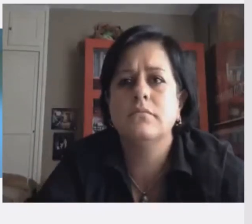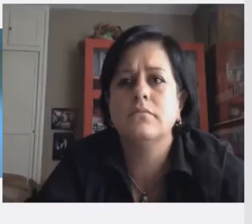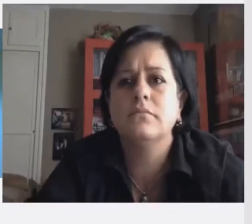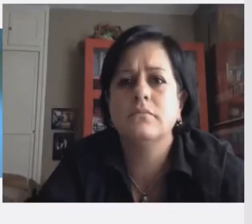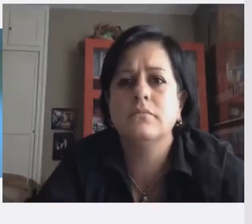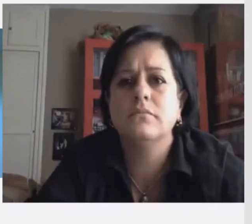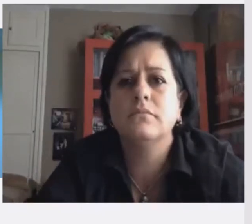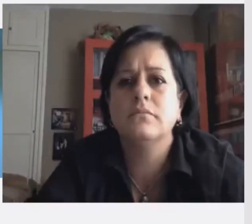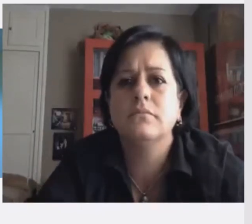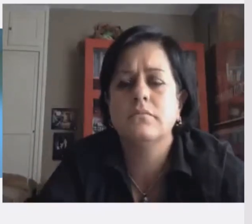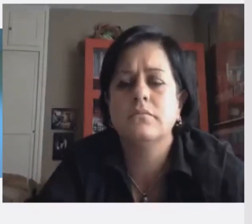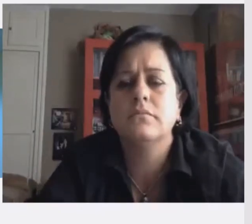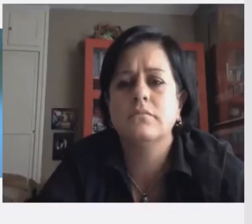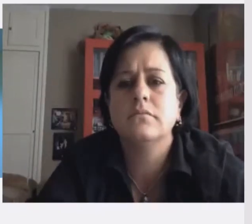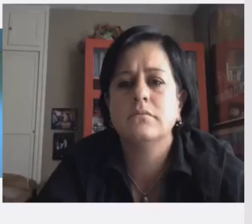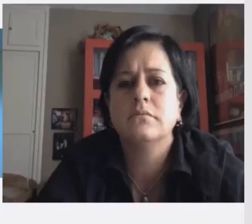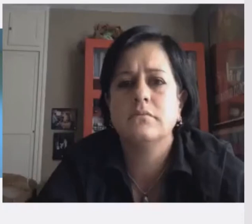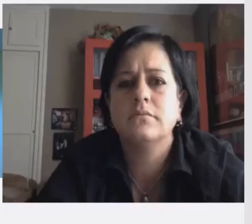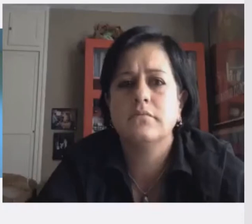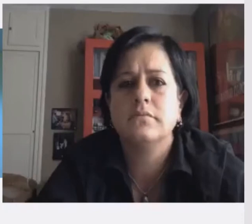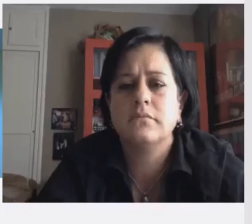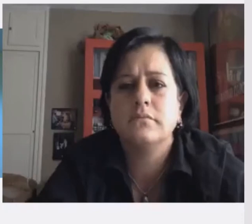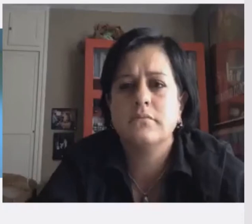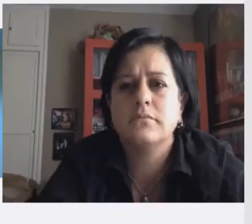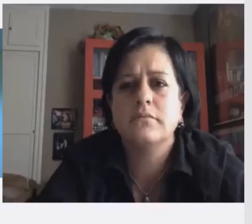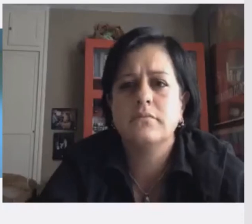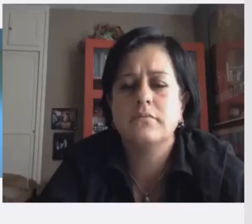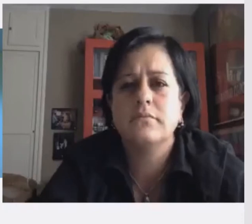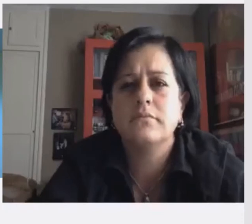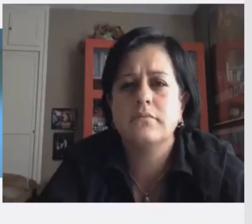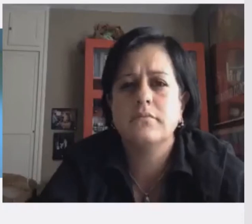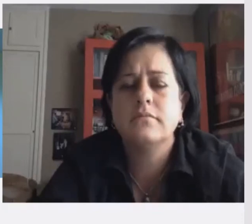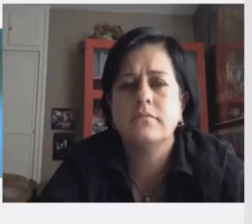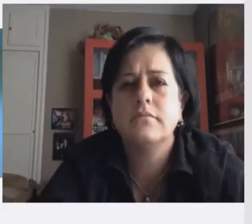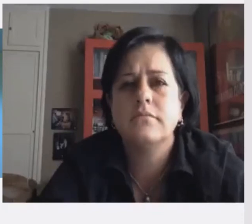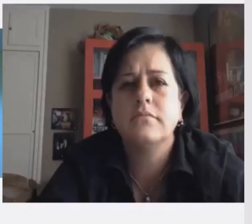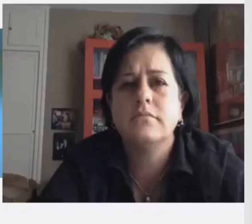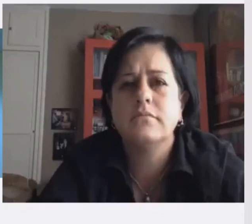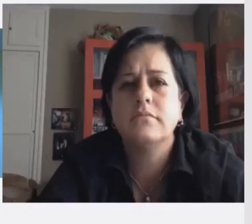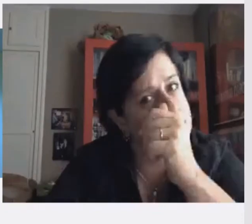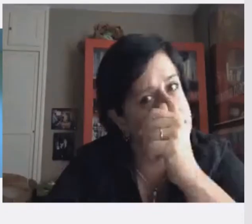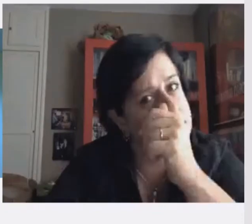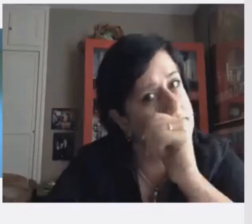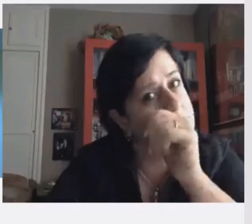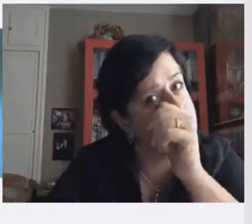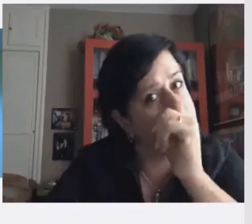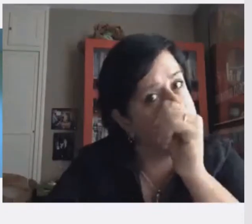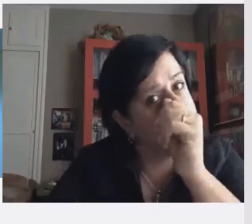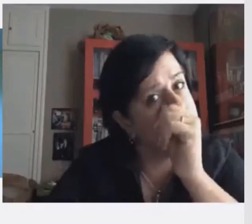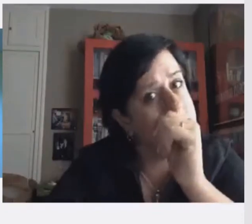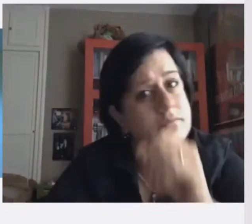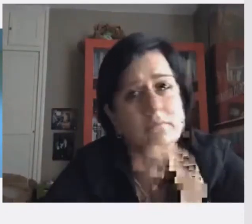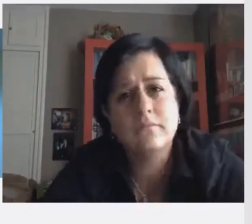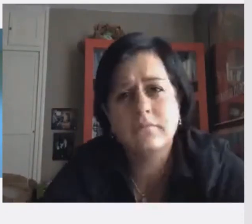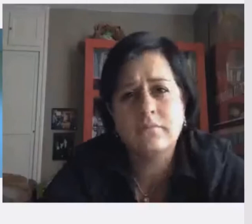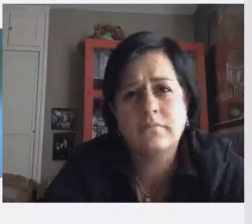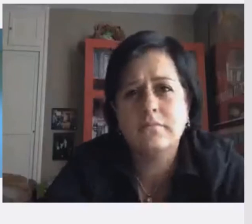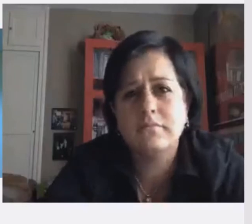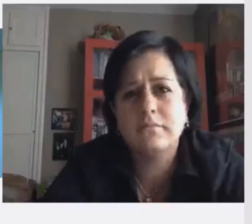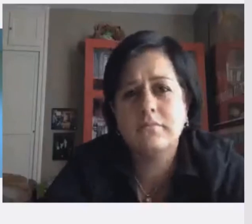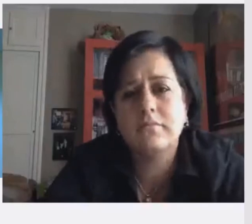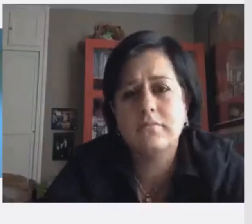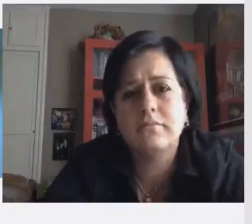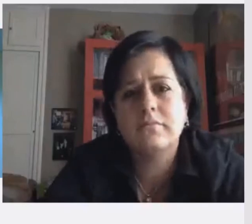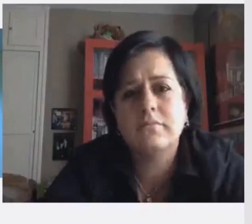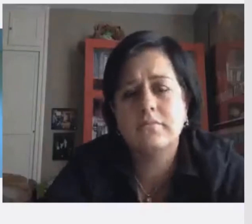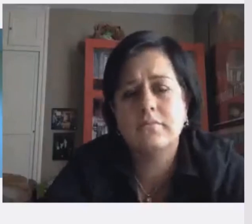обучение проходит онлайн, внимание всем достается поровню, в некотором роде, это вроде как у